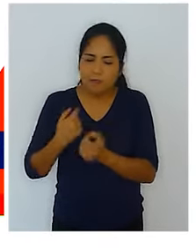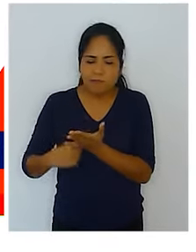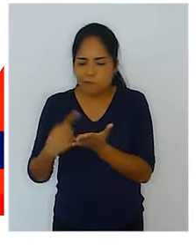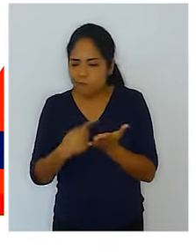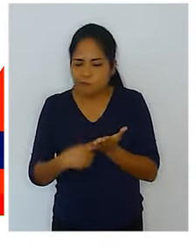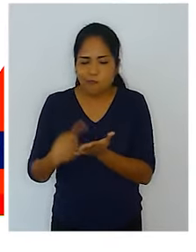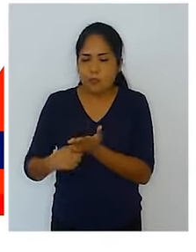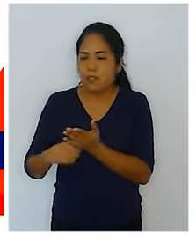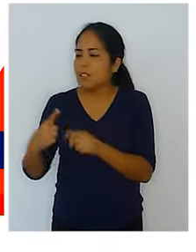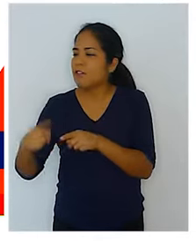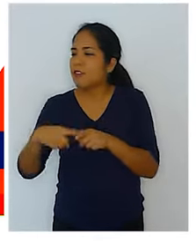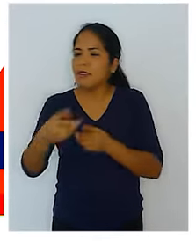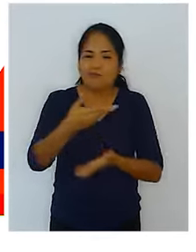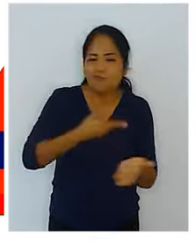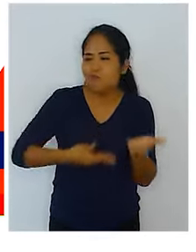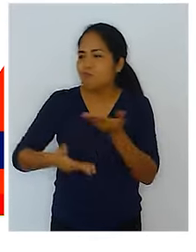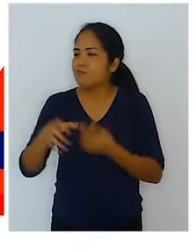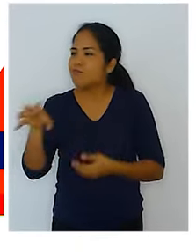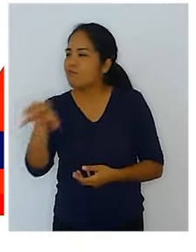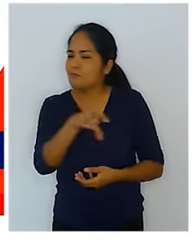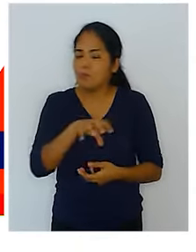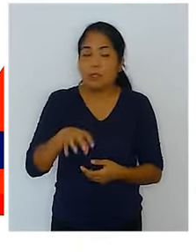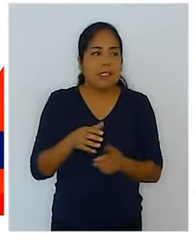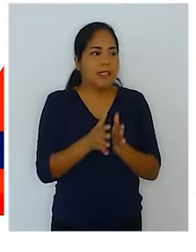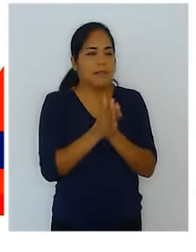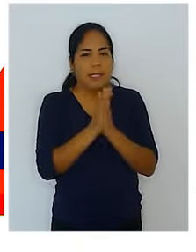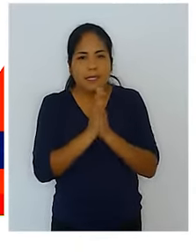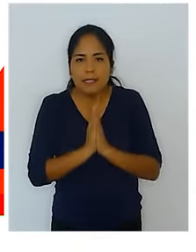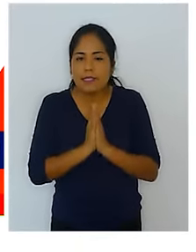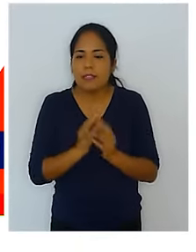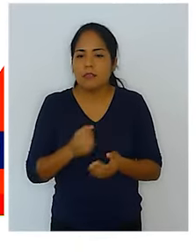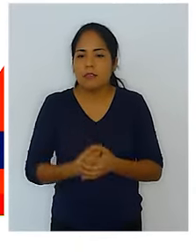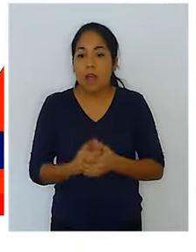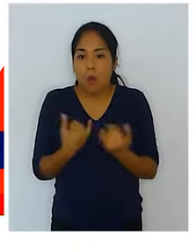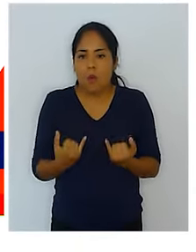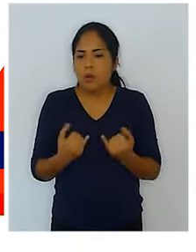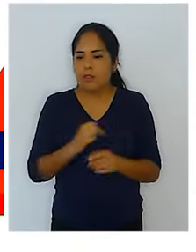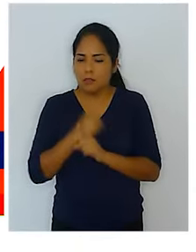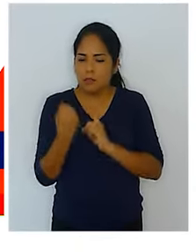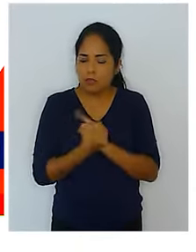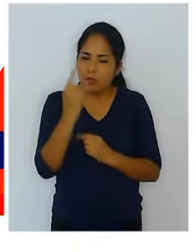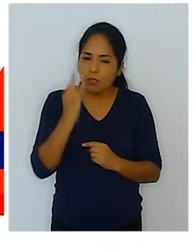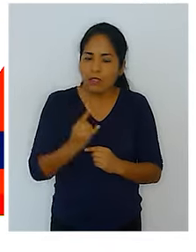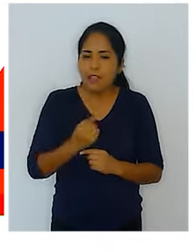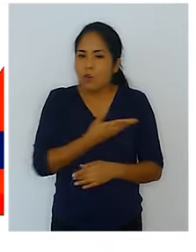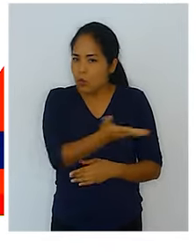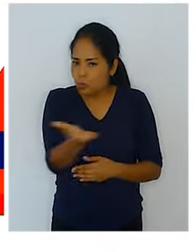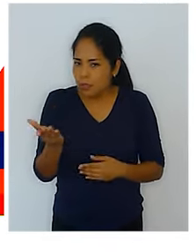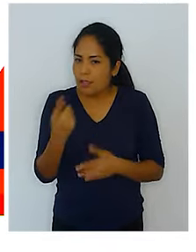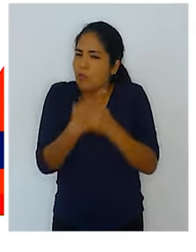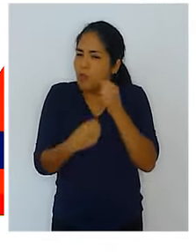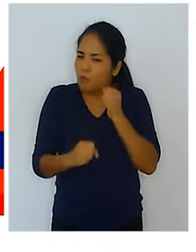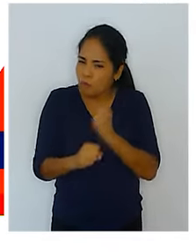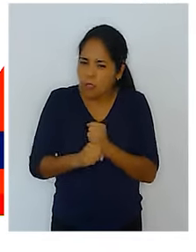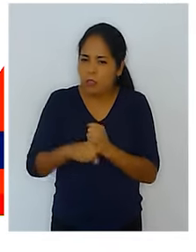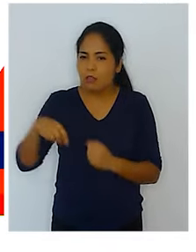trabajando articuladamente con distintos sectores y lo que le queremos pedir es que en medio de esta emergencia sanitaria confíen que estamos